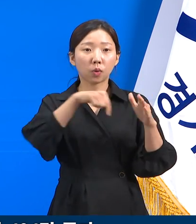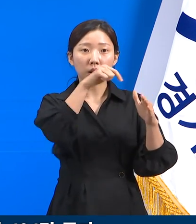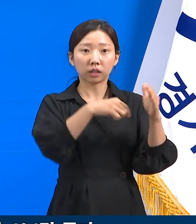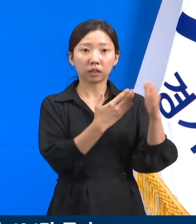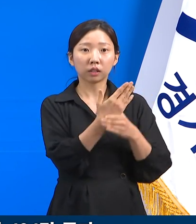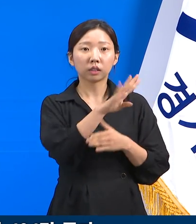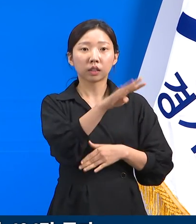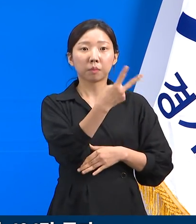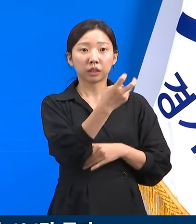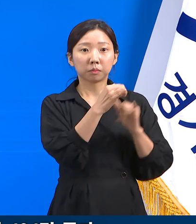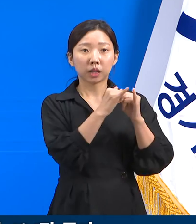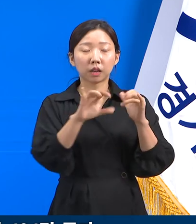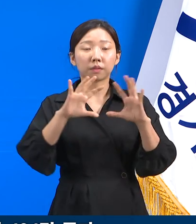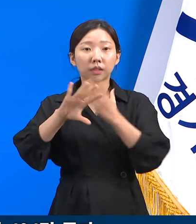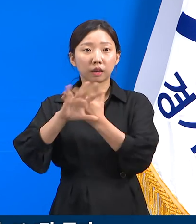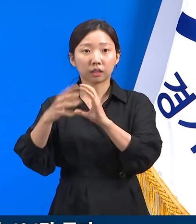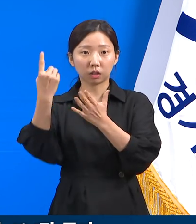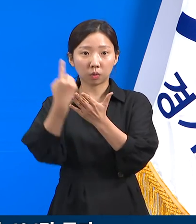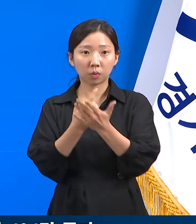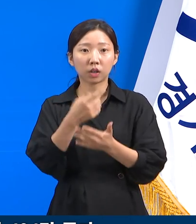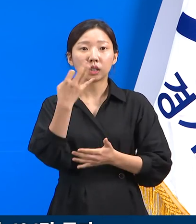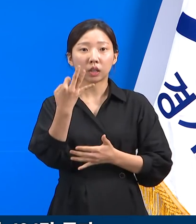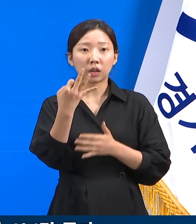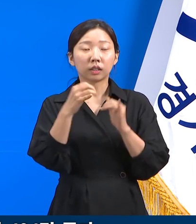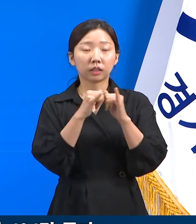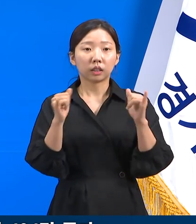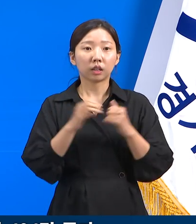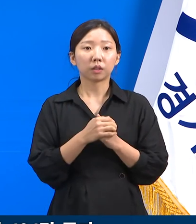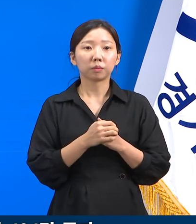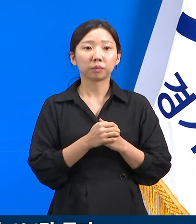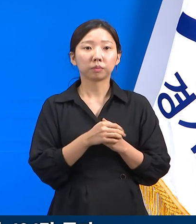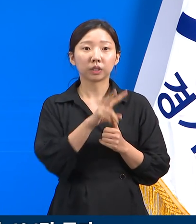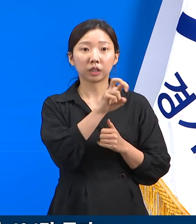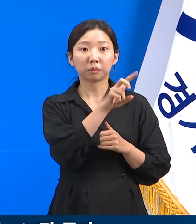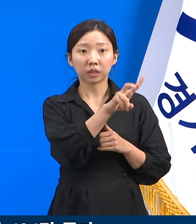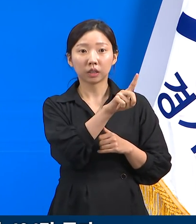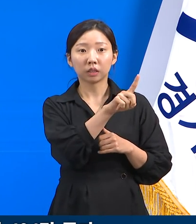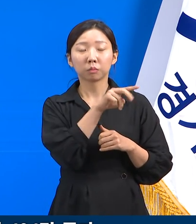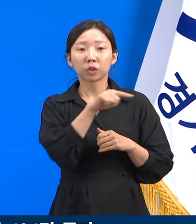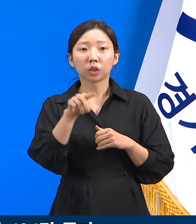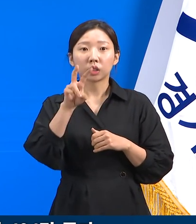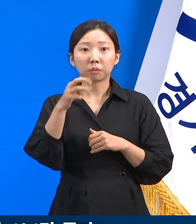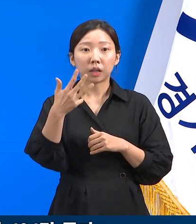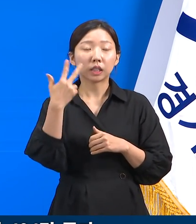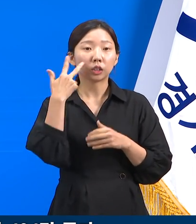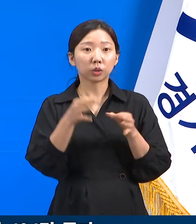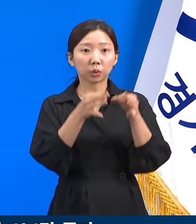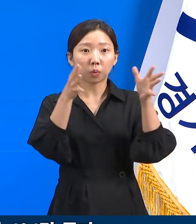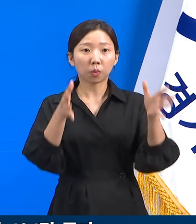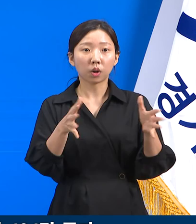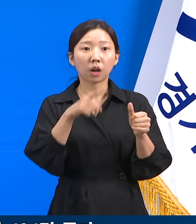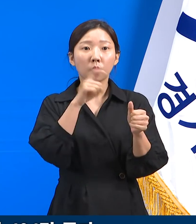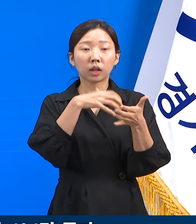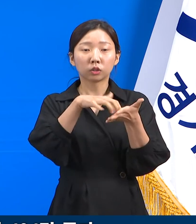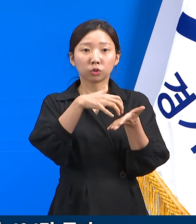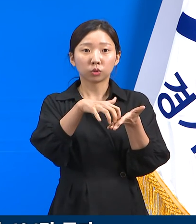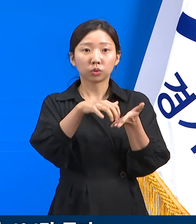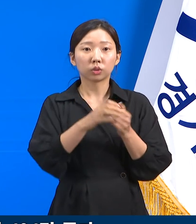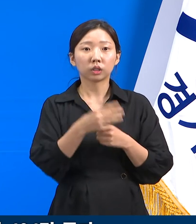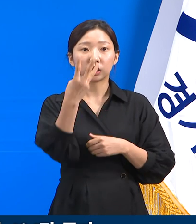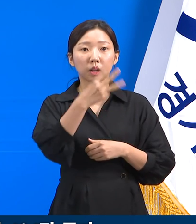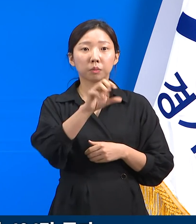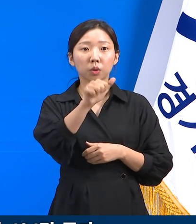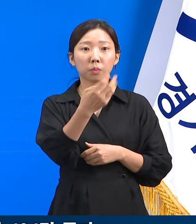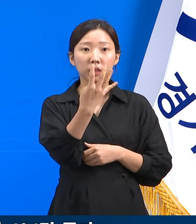420명이며 해외 유입이 14명입니다. 22일부터 28일까지 한 주간 발생한 도내 확진자 수는 3